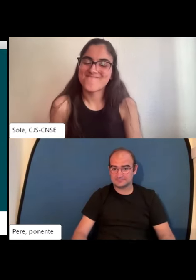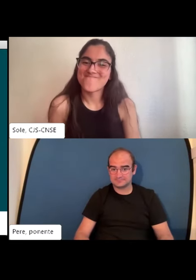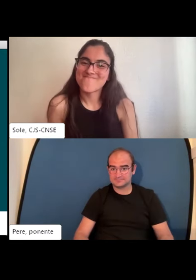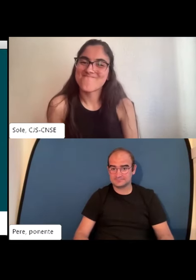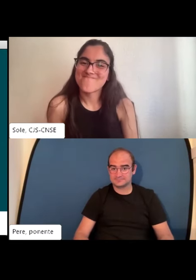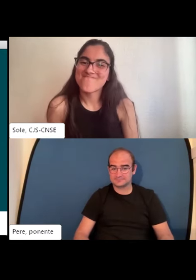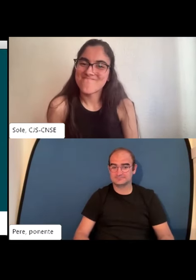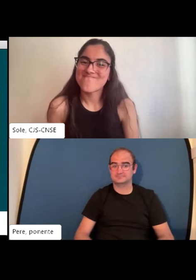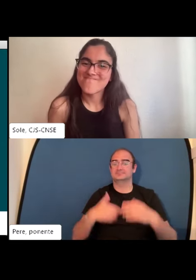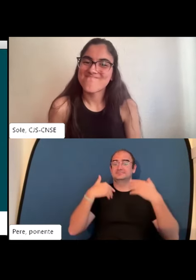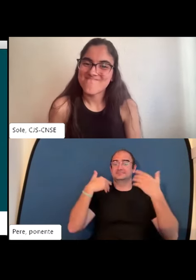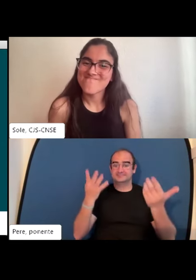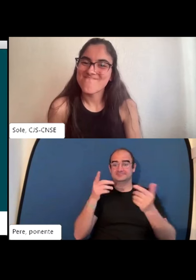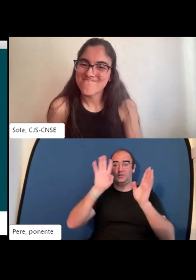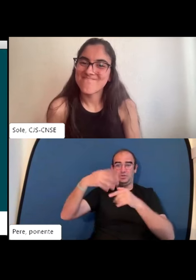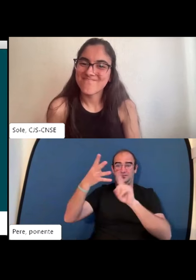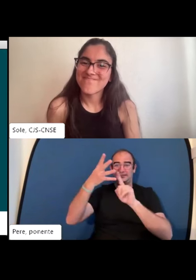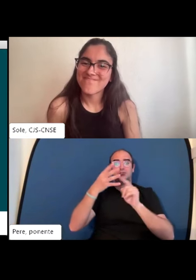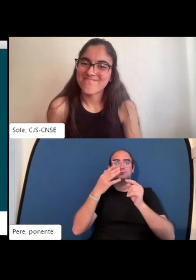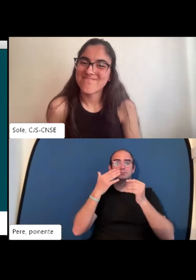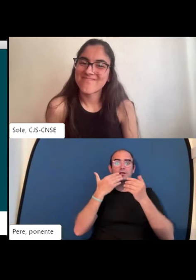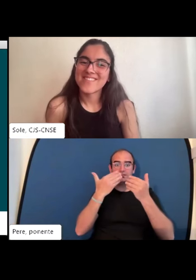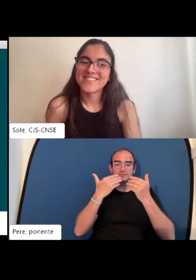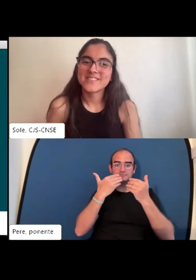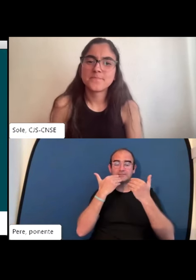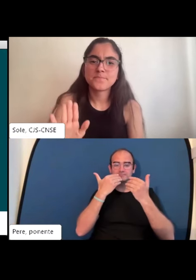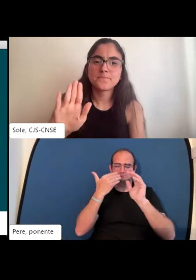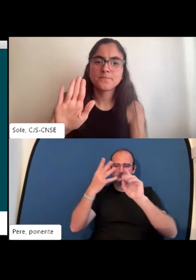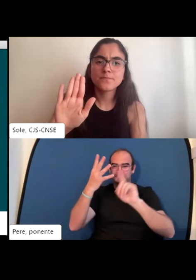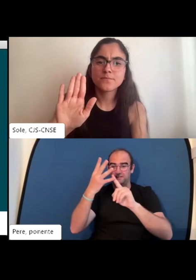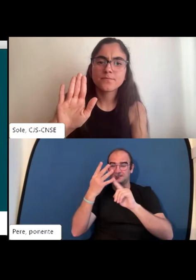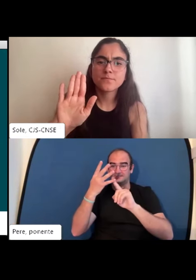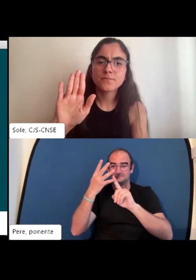es importante hacer uso de ella qué buena idea pues tomamos nota